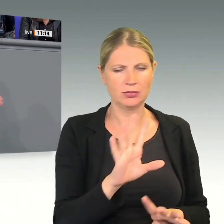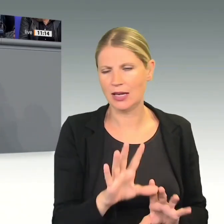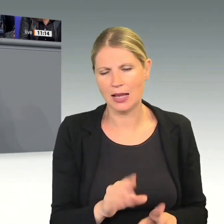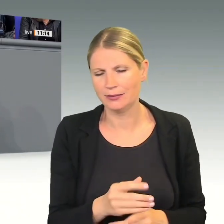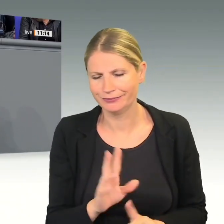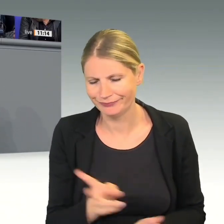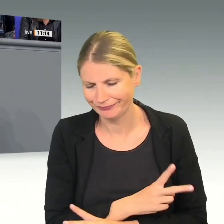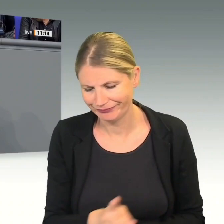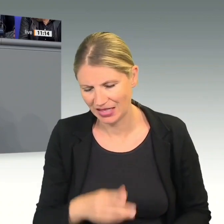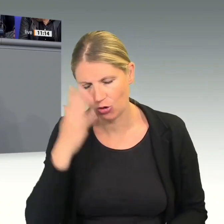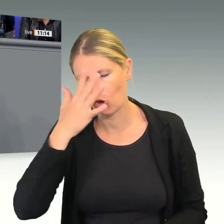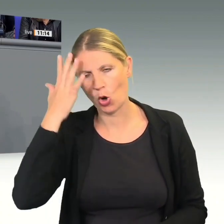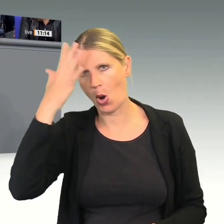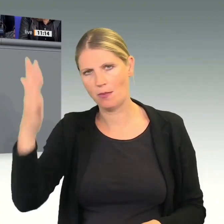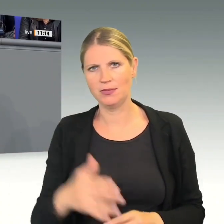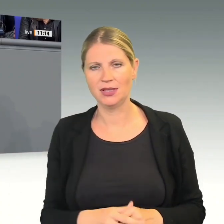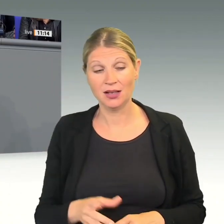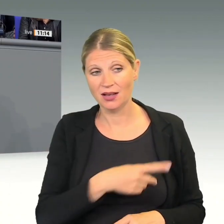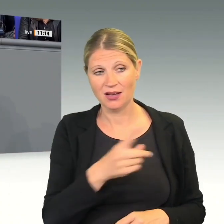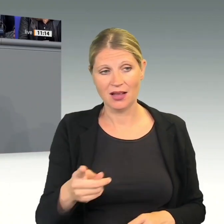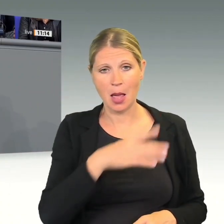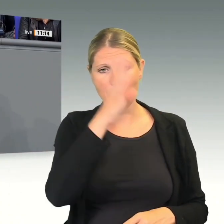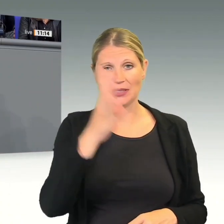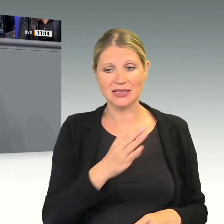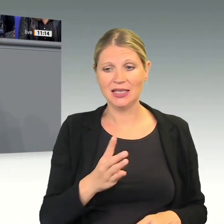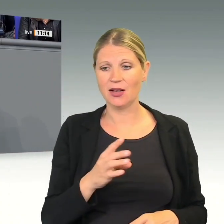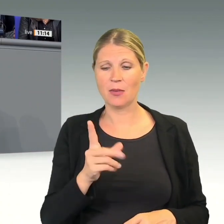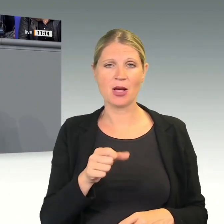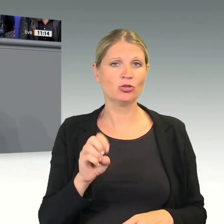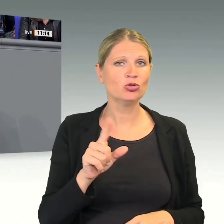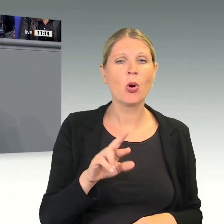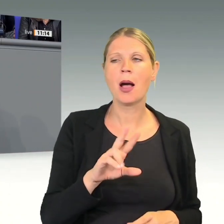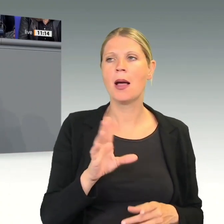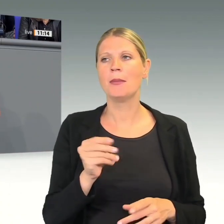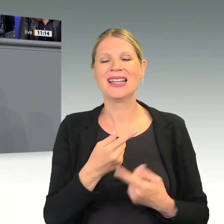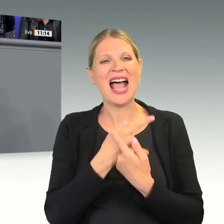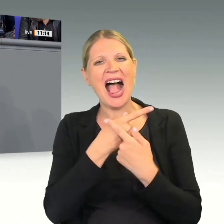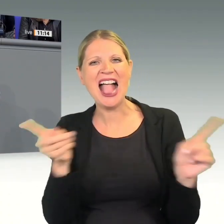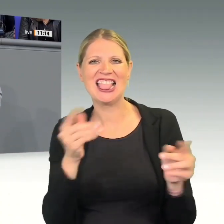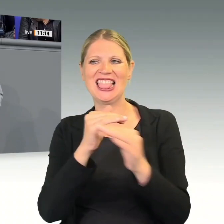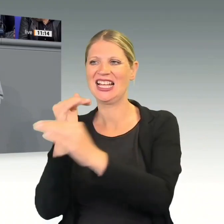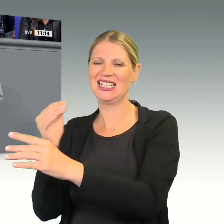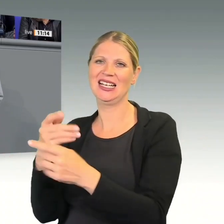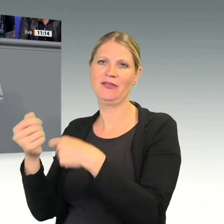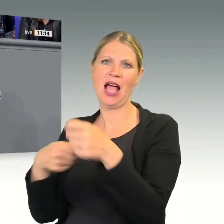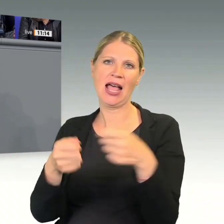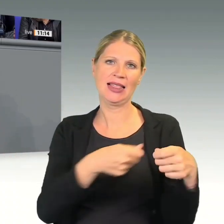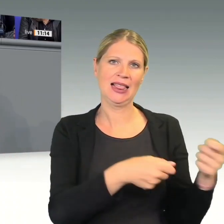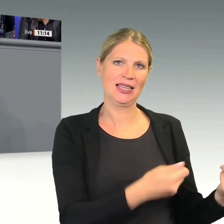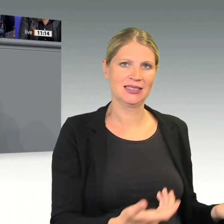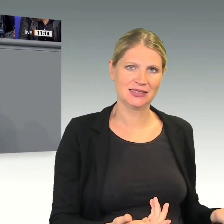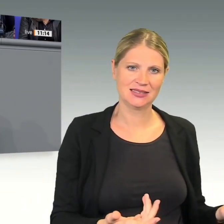Fall mit. Deshalb werden sie mit allen Handel betreiben, wo sie Möglichkeiten haben. ganz nebenbei, weil wir auch